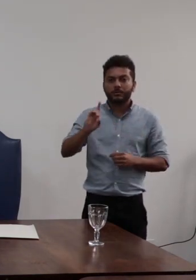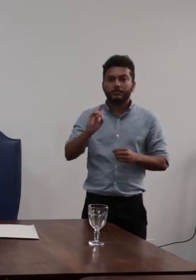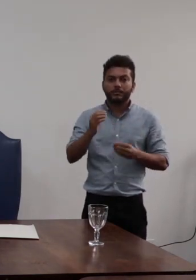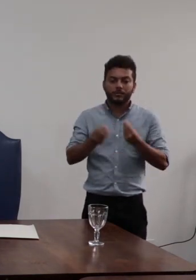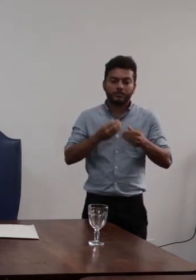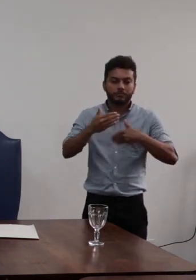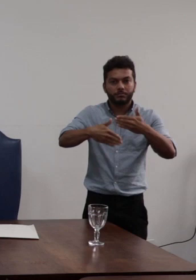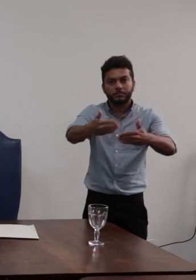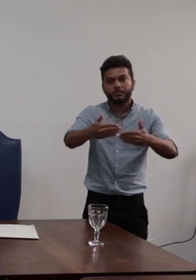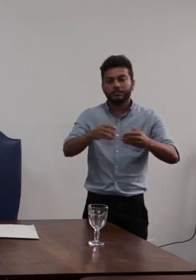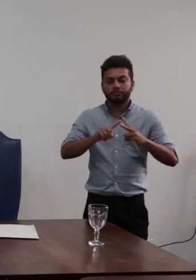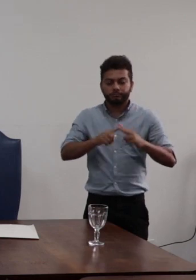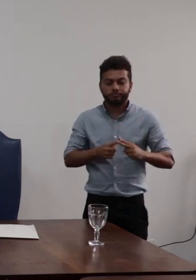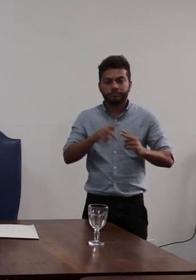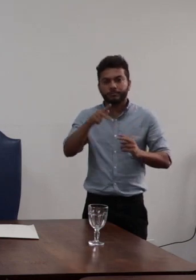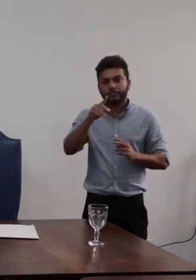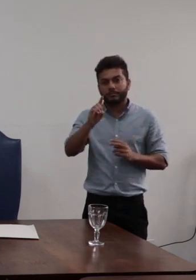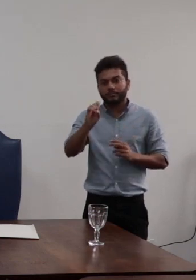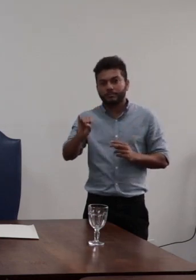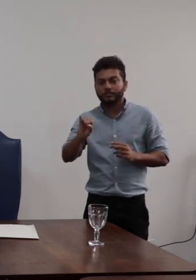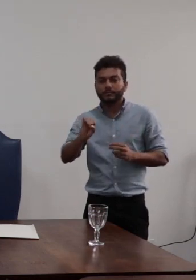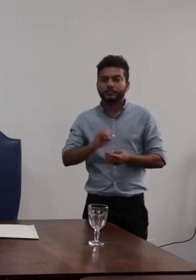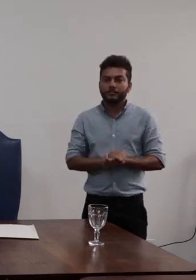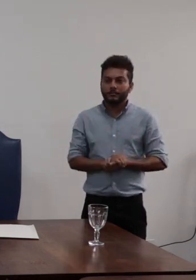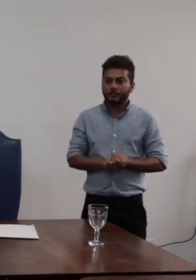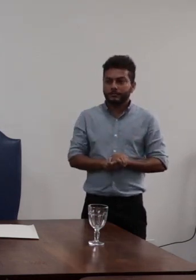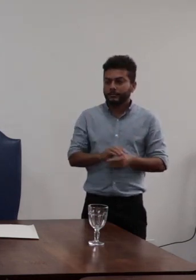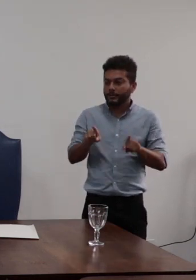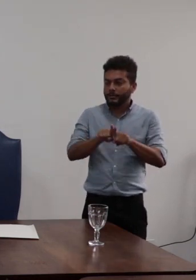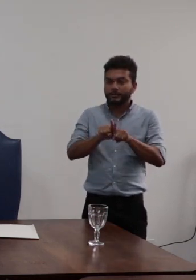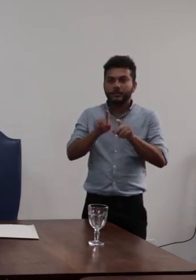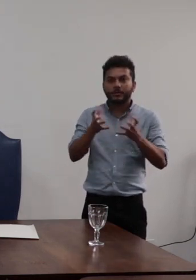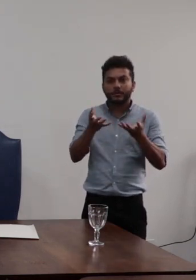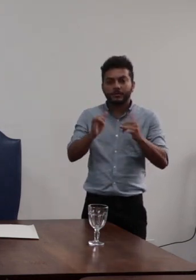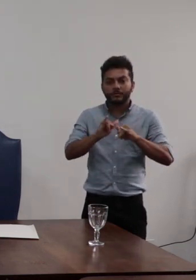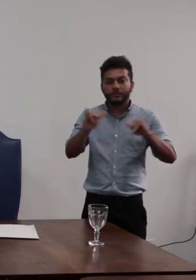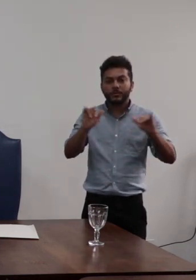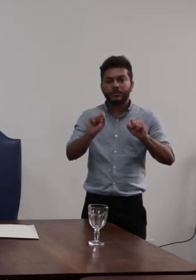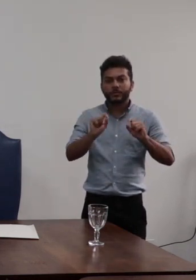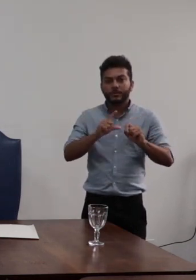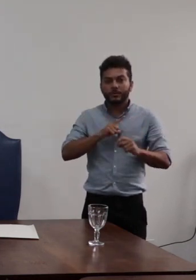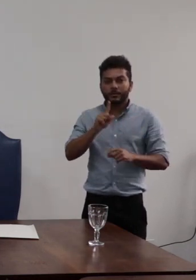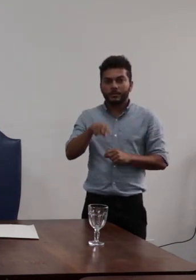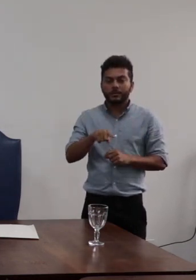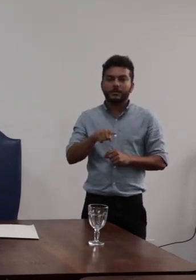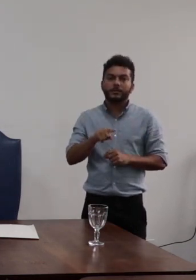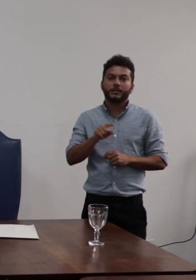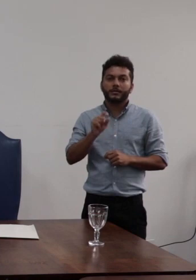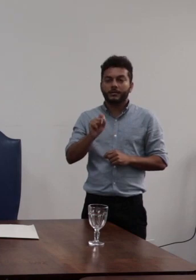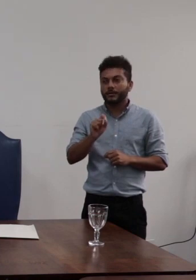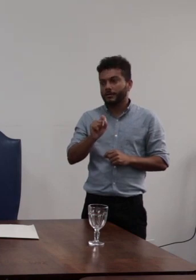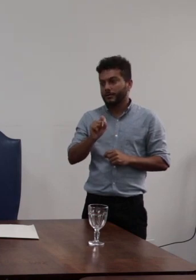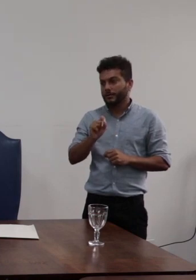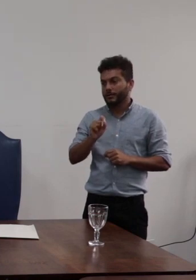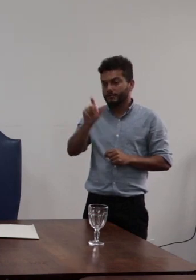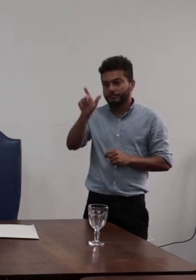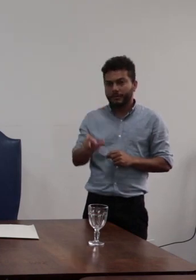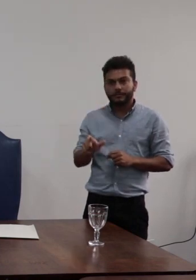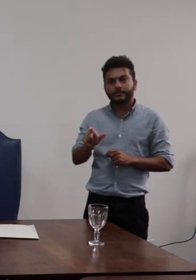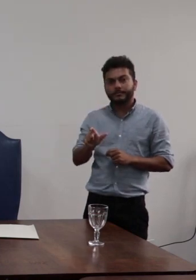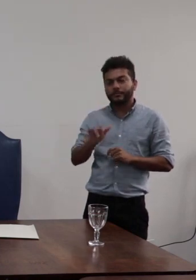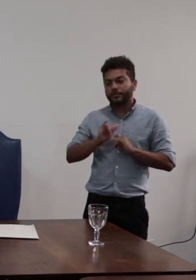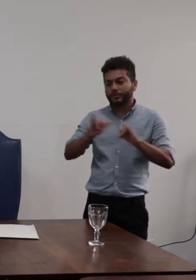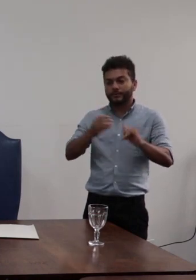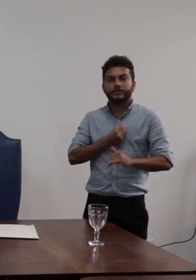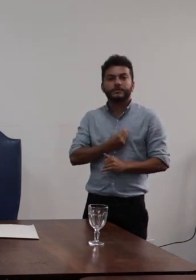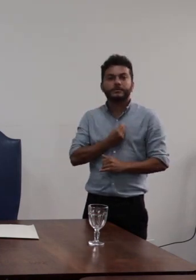revisão do PDI então destacar aqui a presença do proletor de administração do Emerson Tabarra proletor de planejamento do